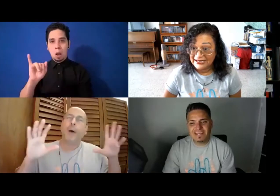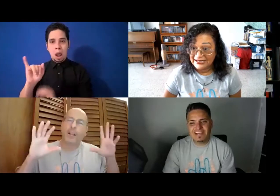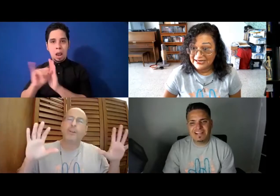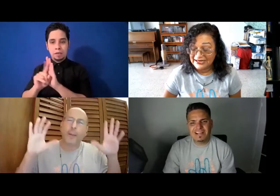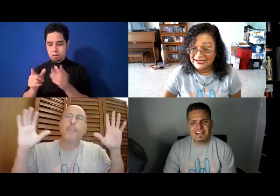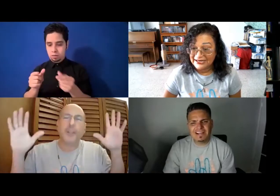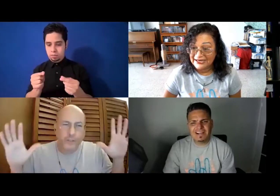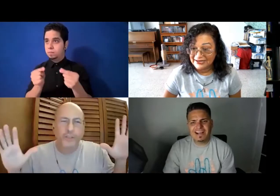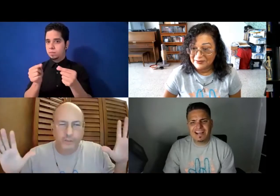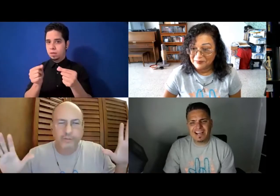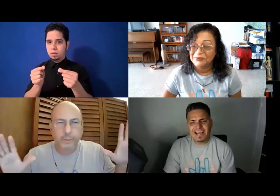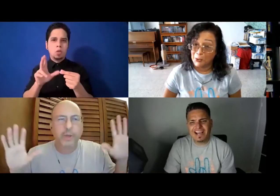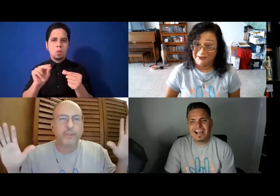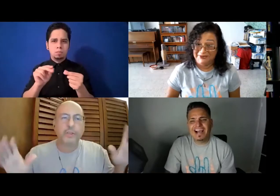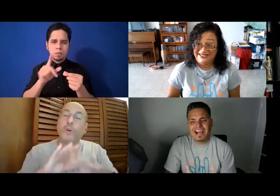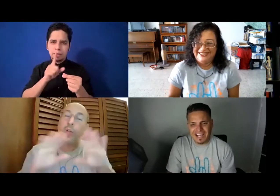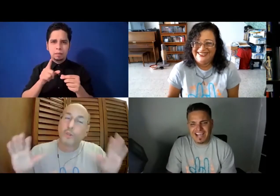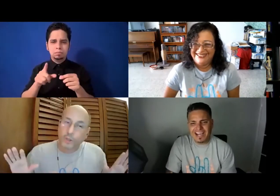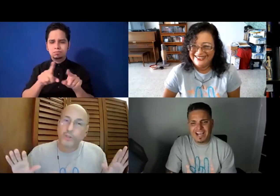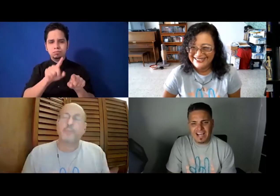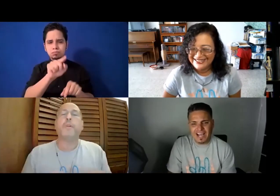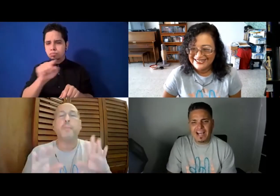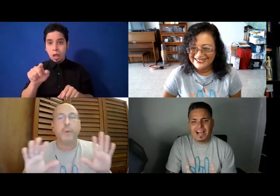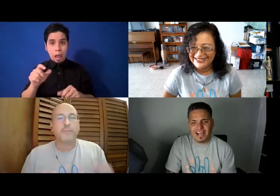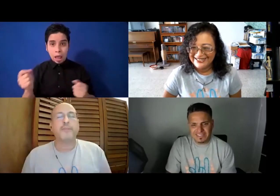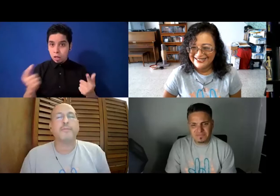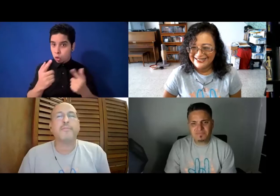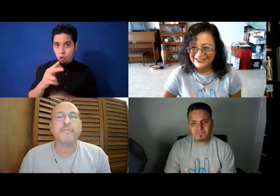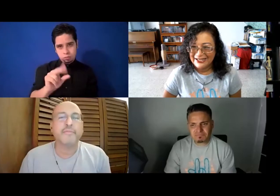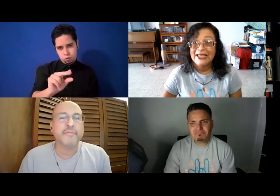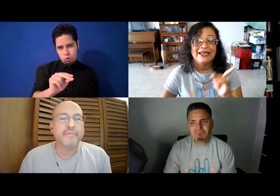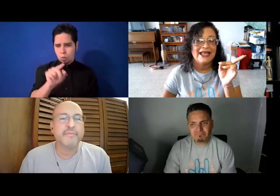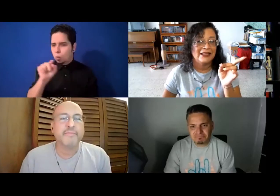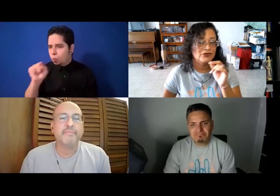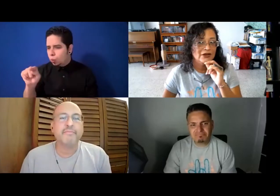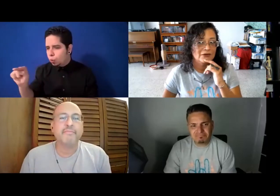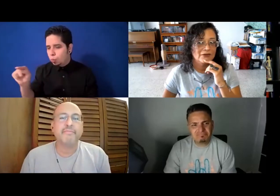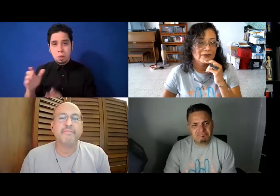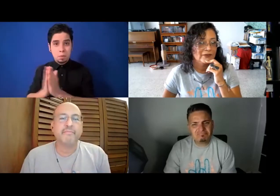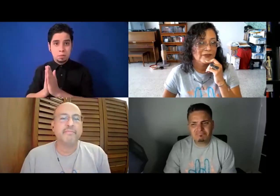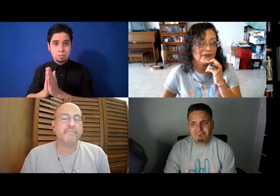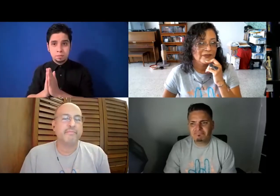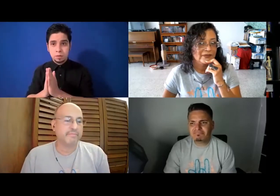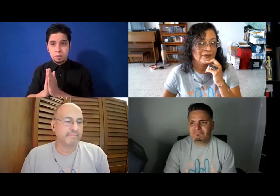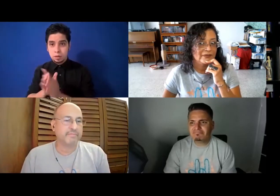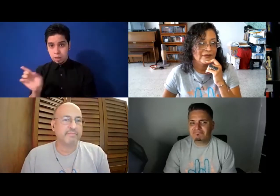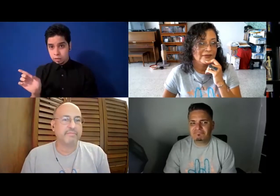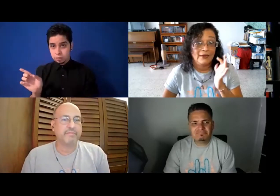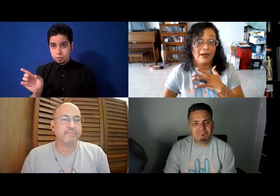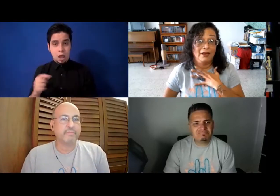varios sitios, en varios sitios, no en todos, pero en varios. ¿Y a ti, Josélo? A mí nunca, me la han perdido.